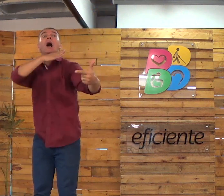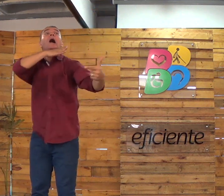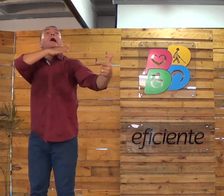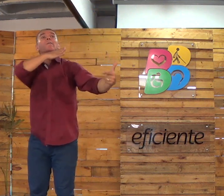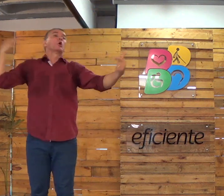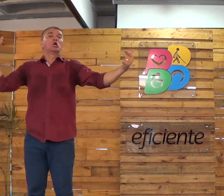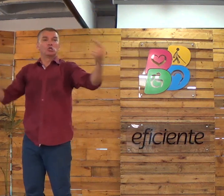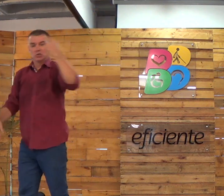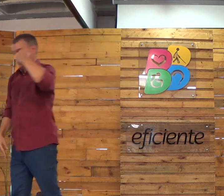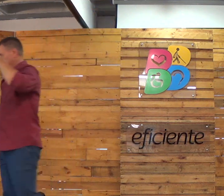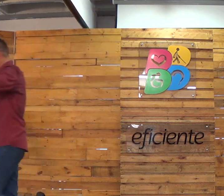morte.